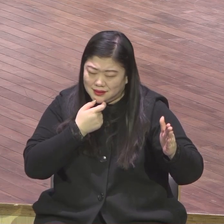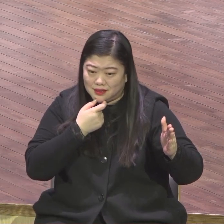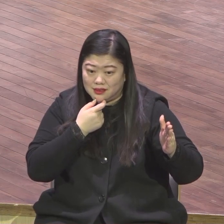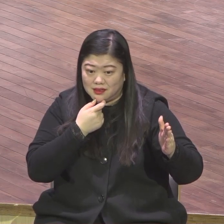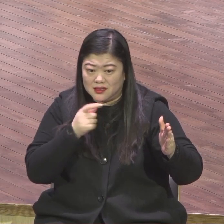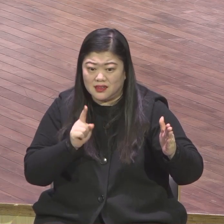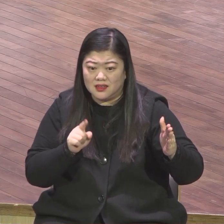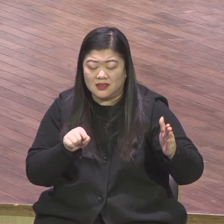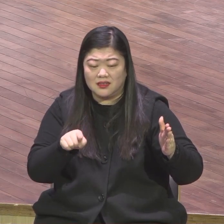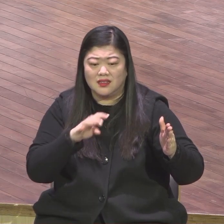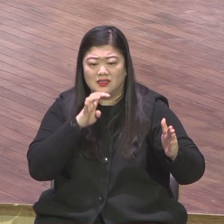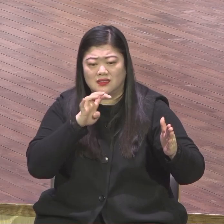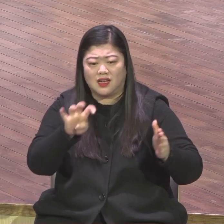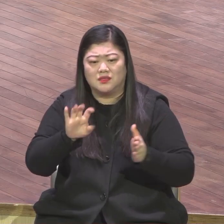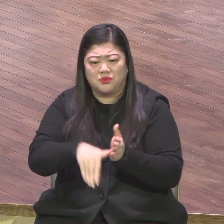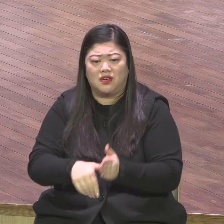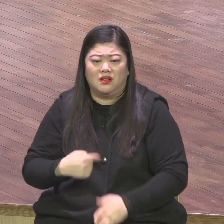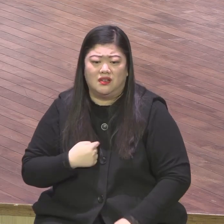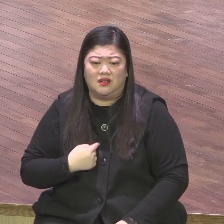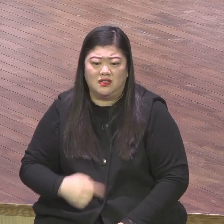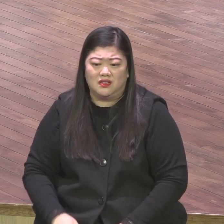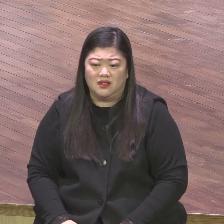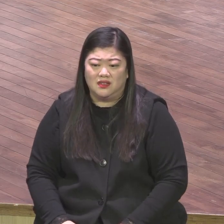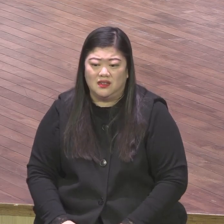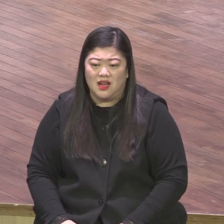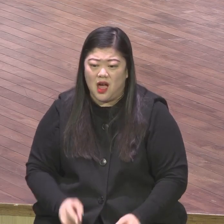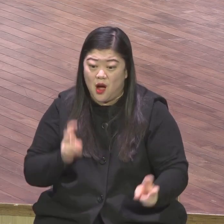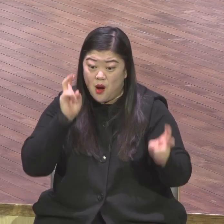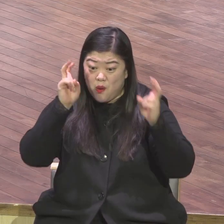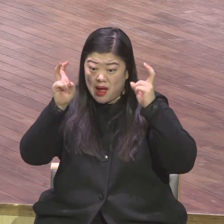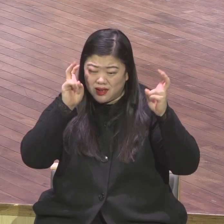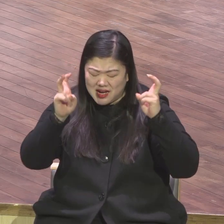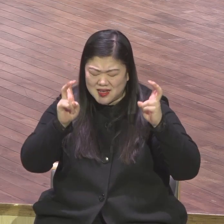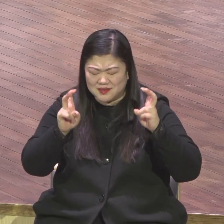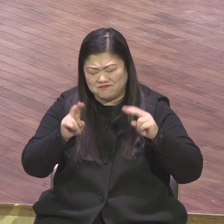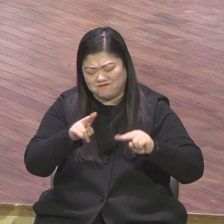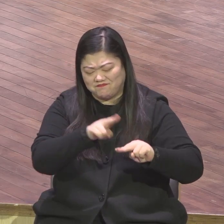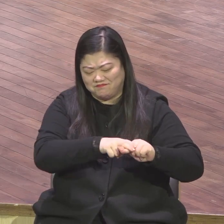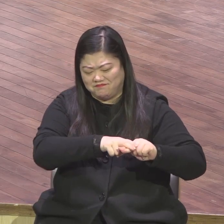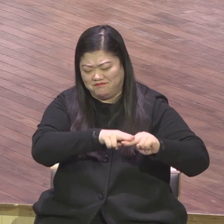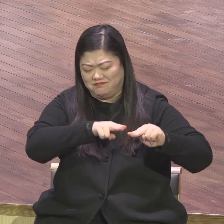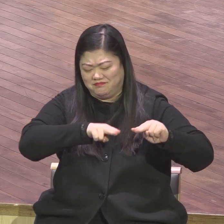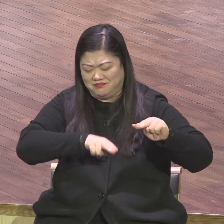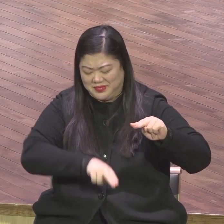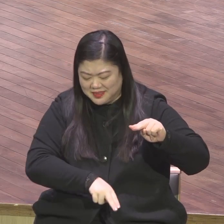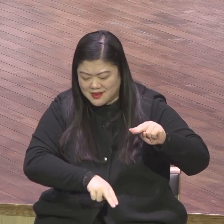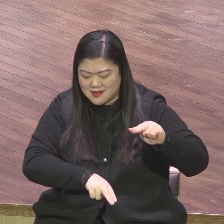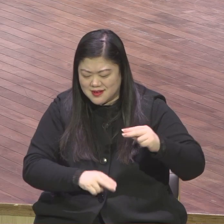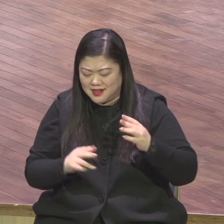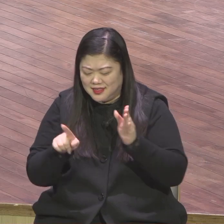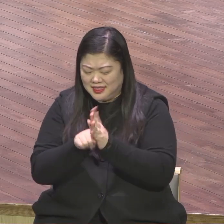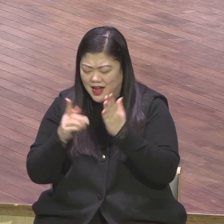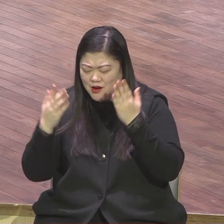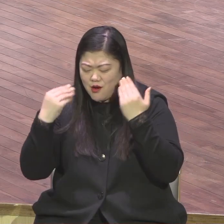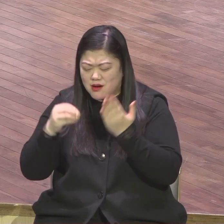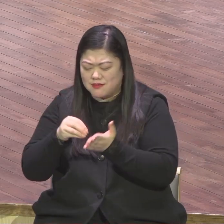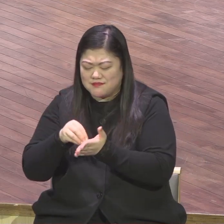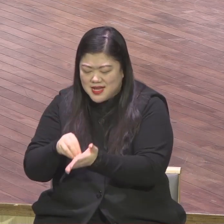결정한 것이 제 인생에 최고로 자란 것이었어요 최고의 선택 최고의 결단이었다고